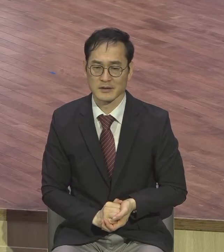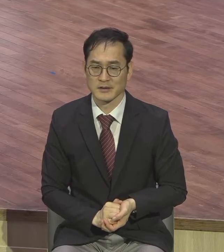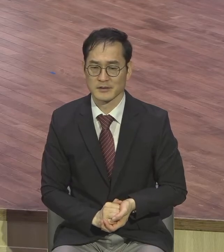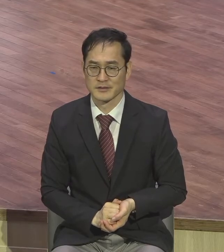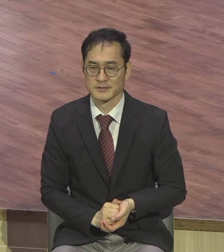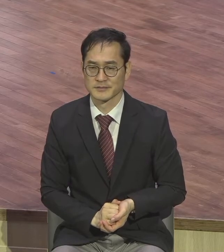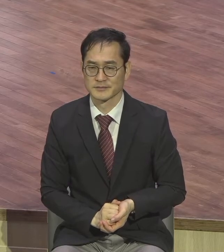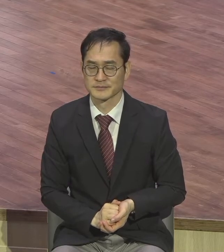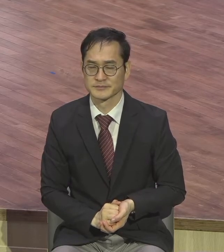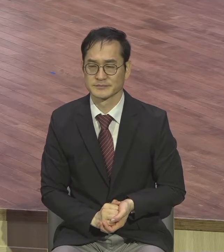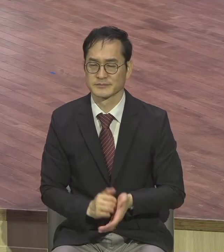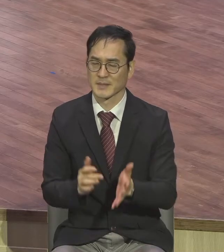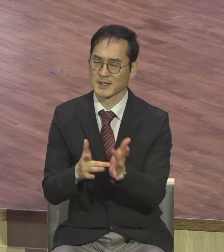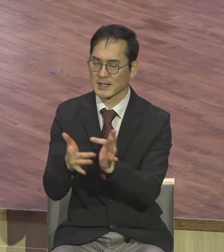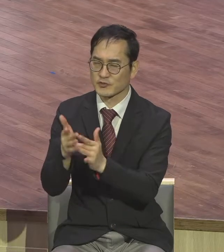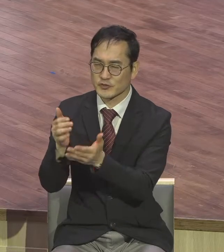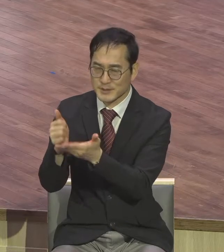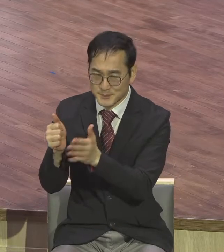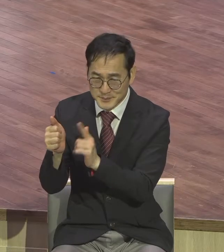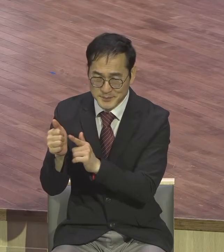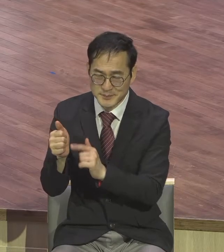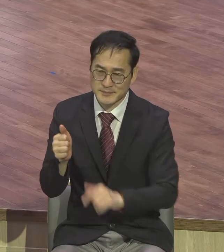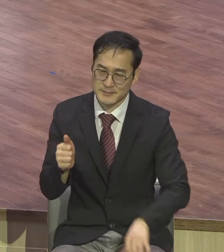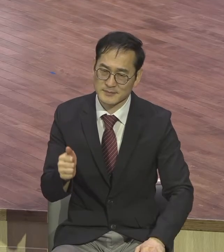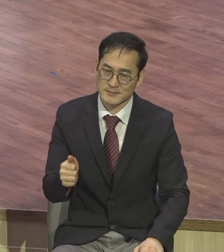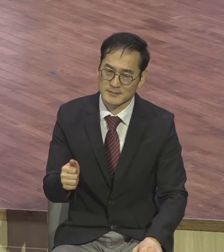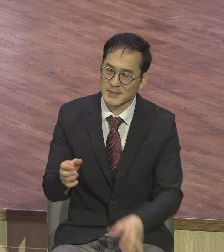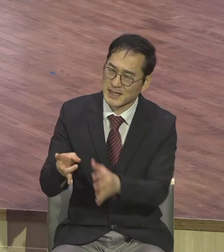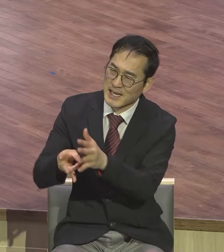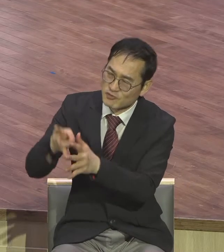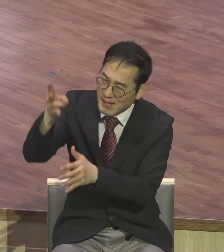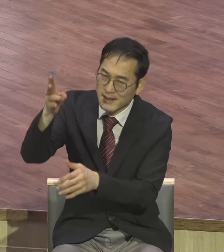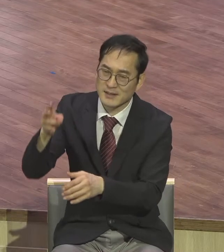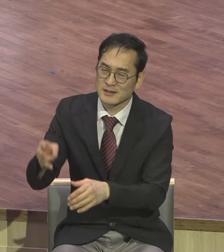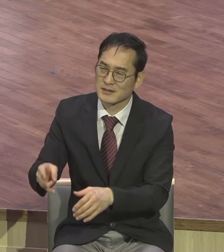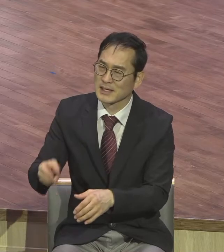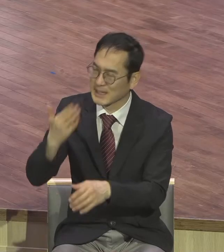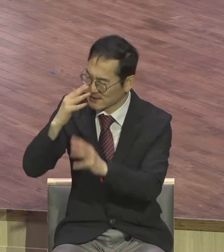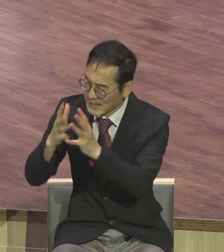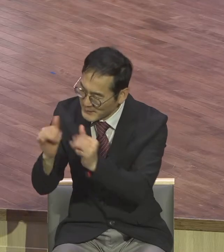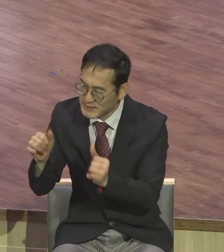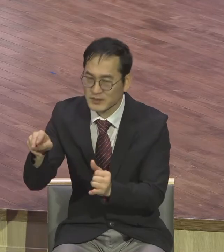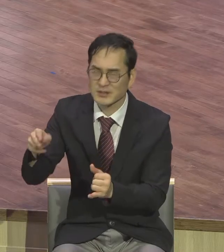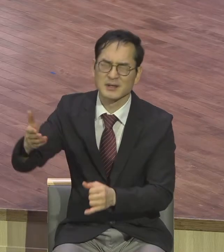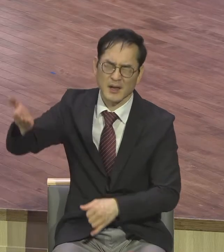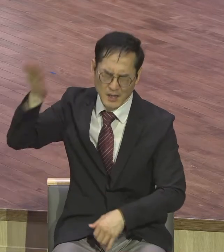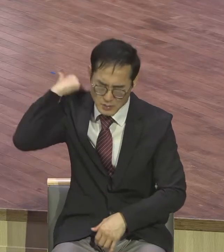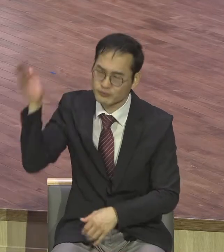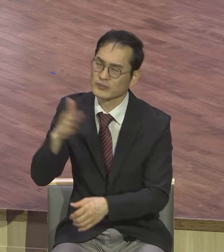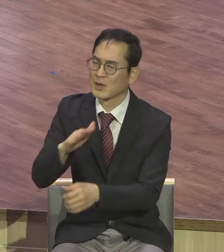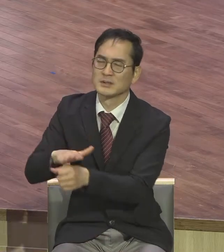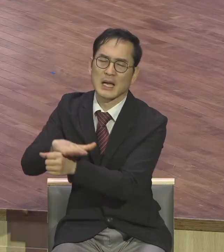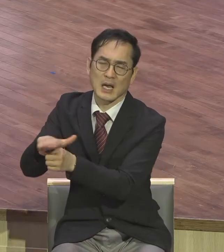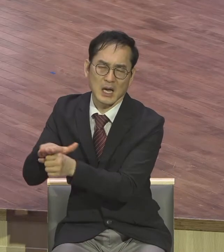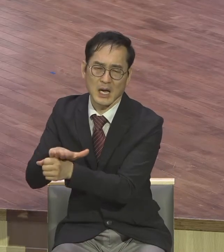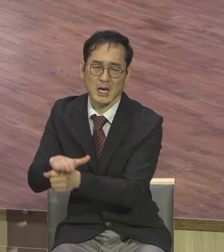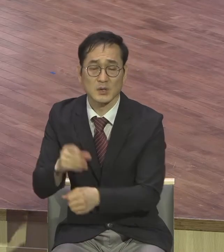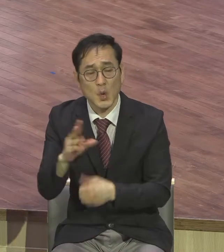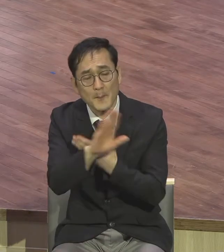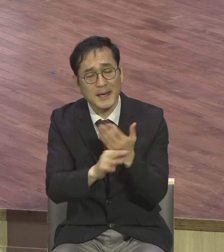예수님께서 얼마나 예루살렘 곧 이스라엘 백성들을 사랑하셨고 발생세기관들이 구원받기를 얼마나